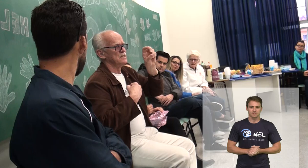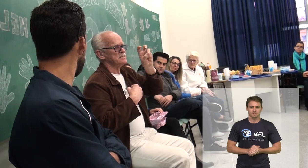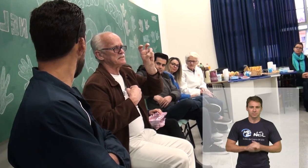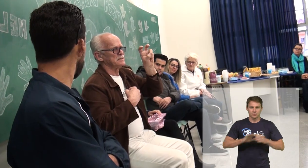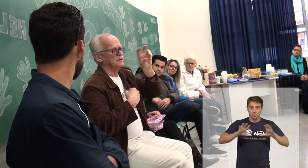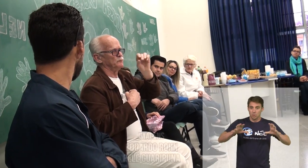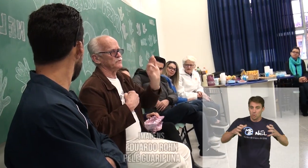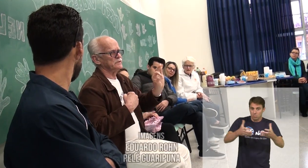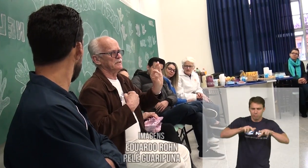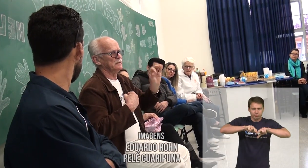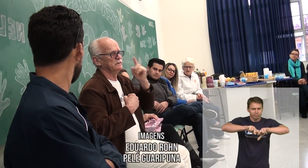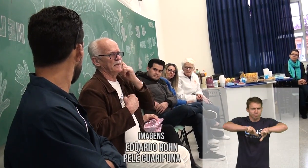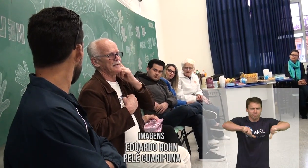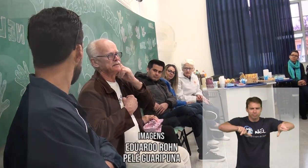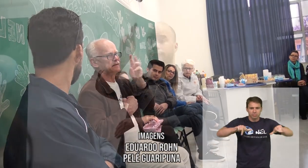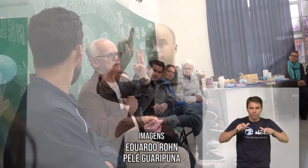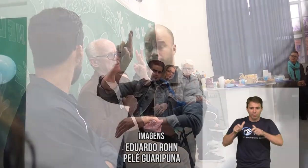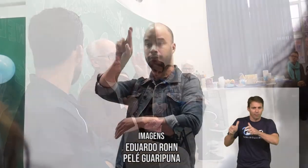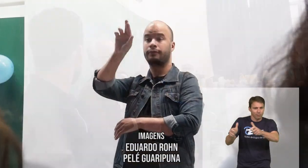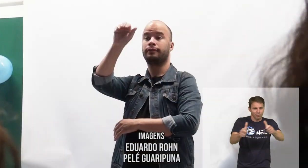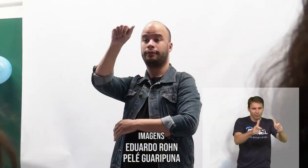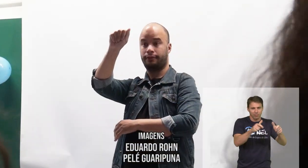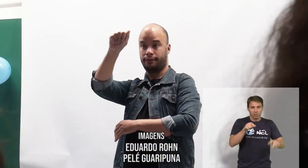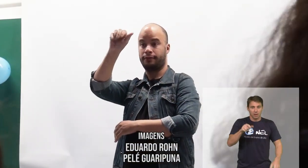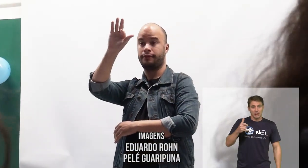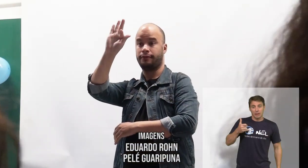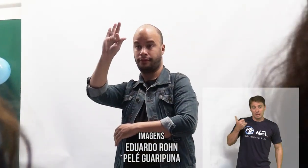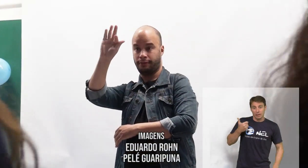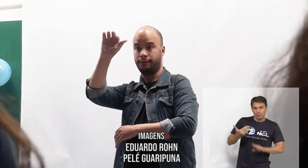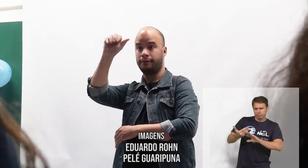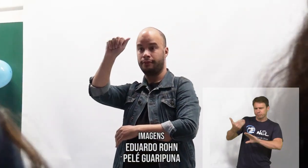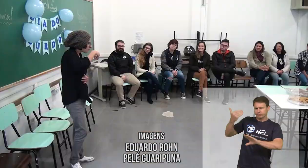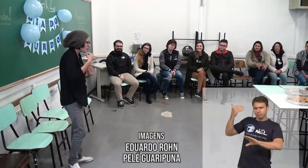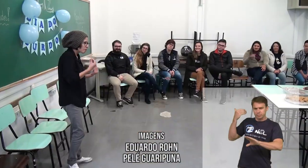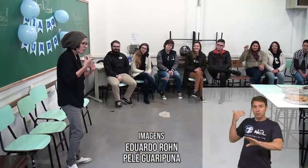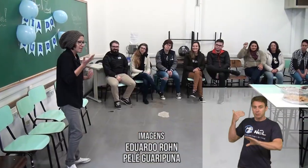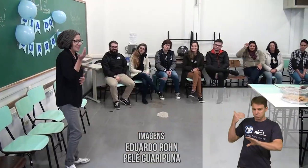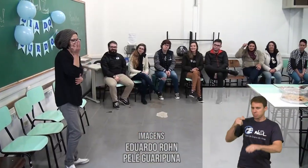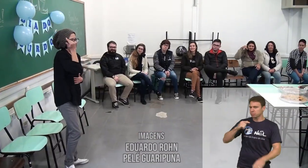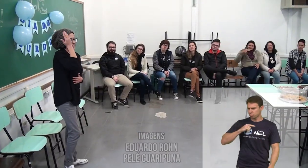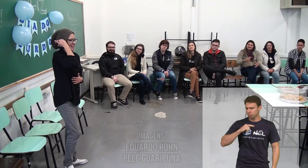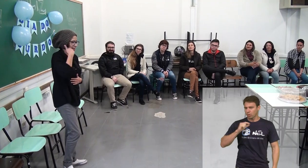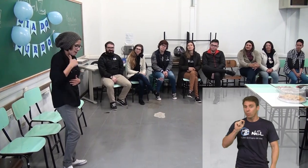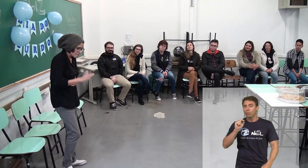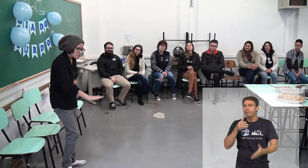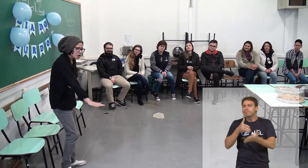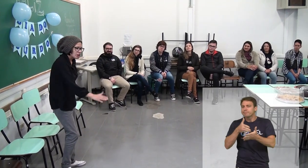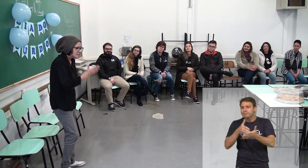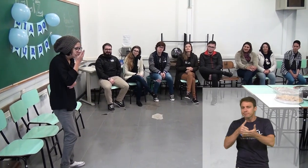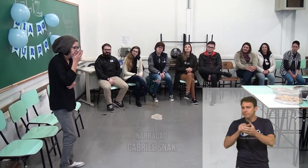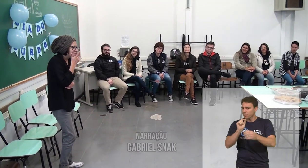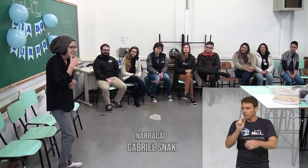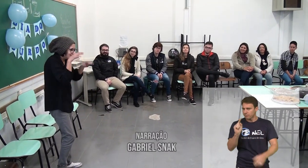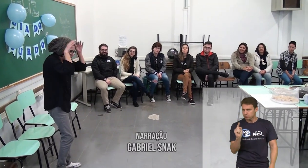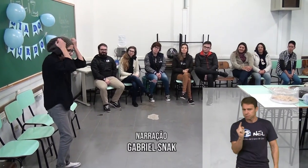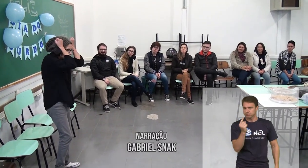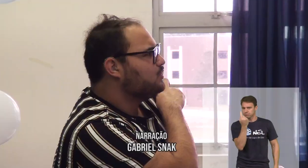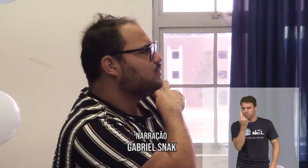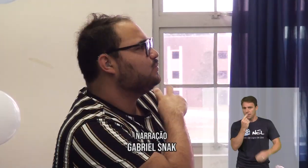Pessoas de diferentes origens, diferentes trajetórias de vida, histórias de superação que têm um detalhe em comum. A